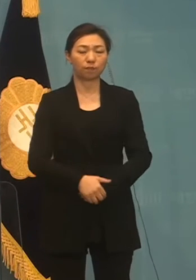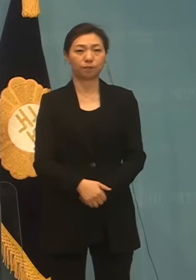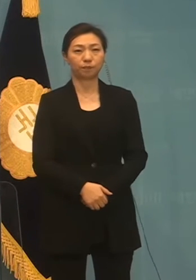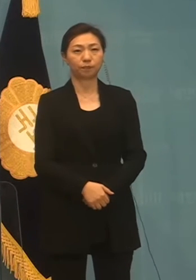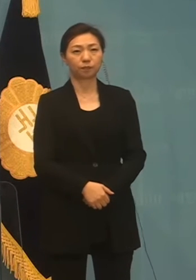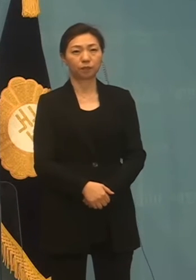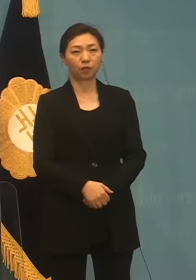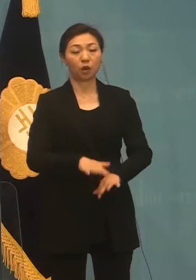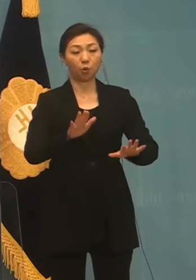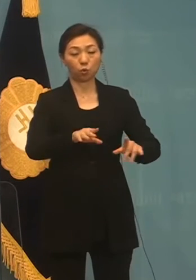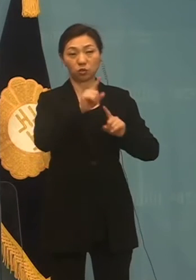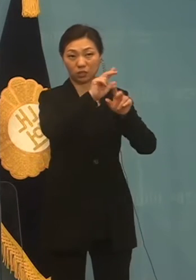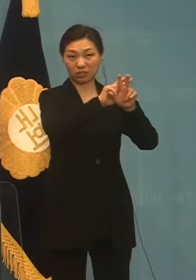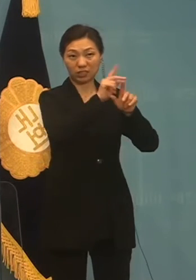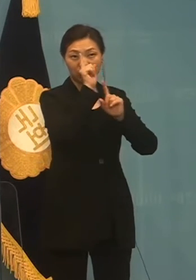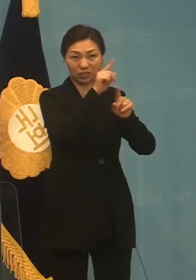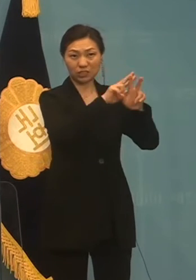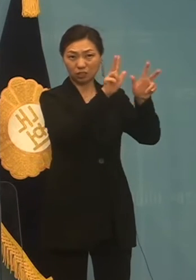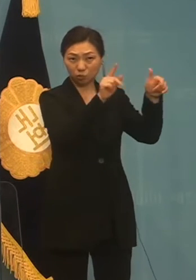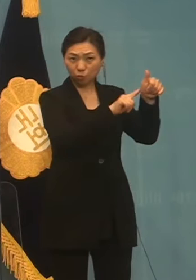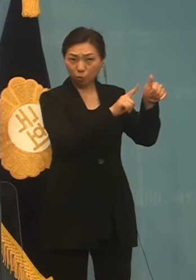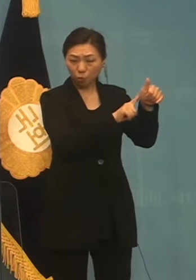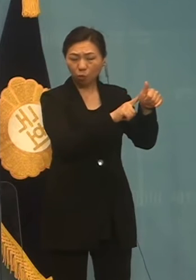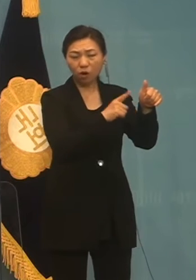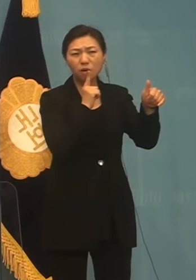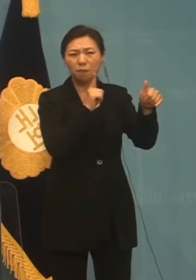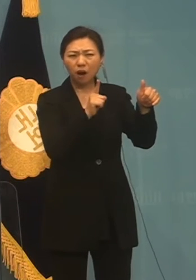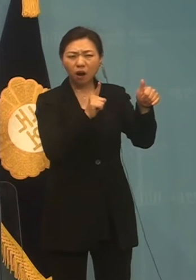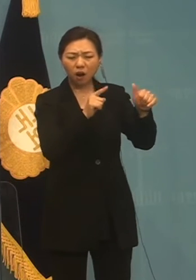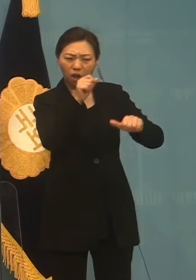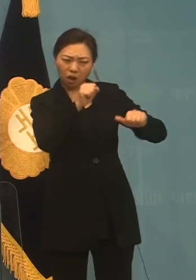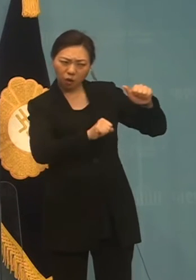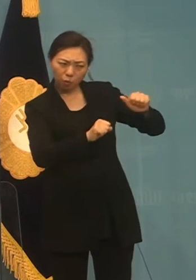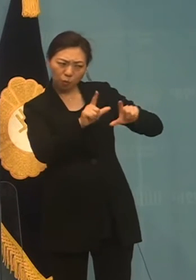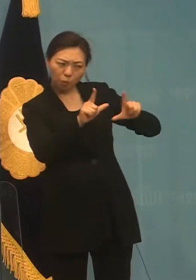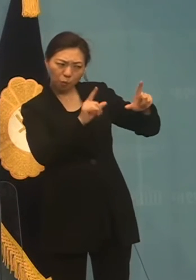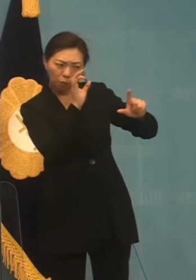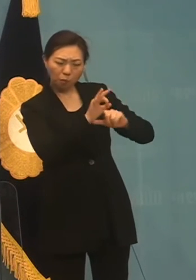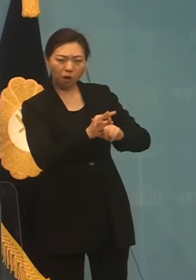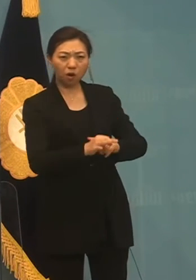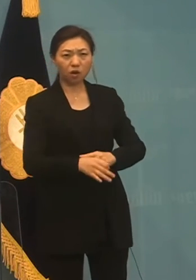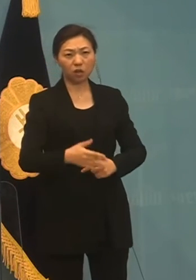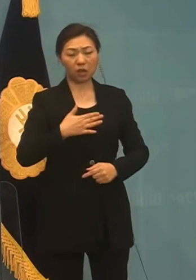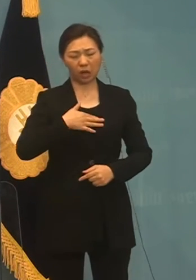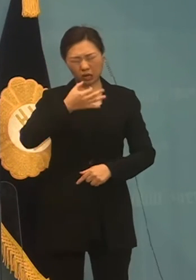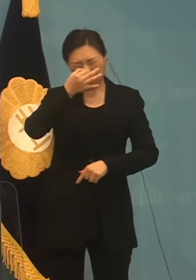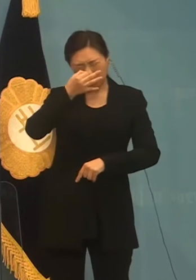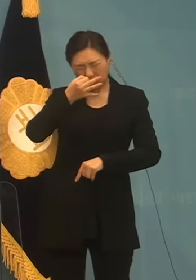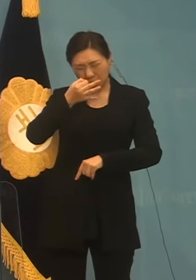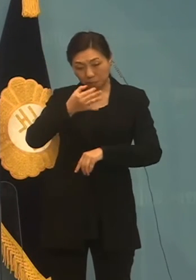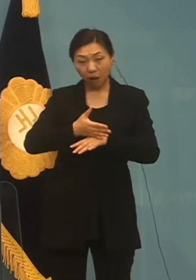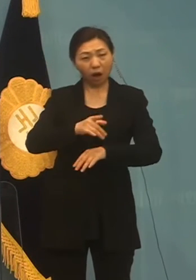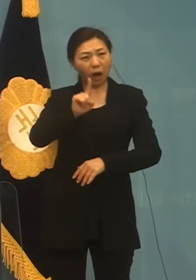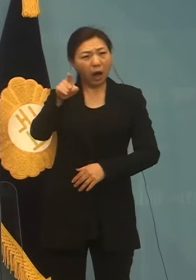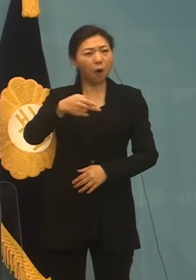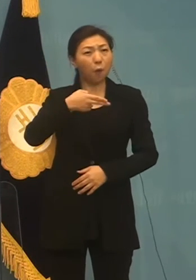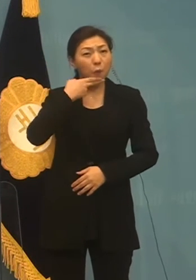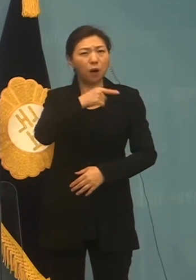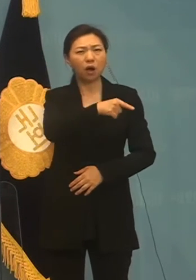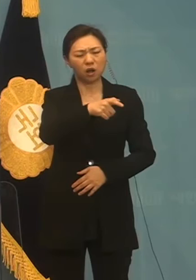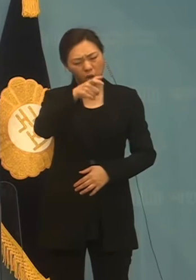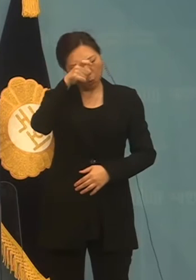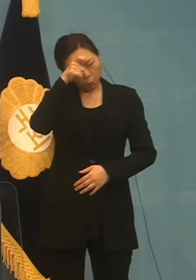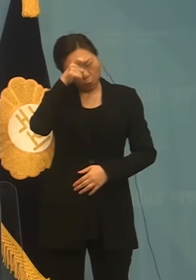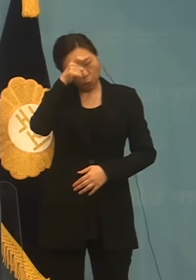오늘 이재명 후보의 말과 태도에서는 티끌만큼도 잘못을 인정할 수 없다는 몽만함과 고짓만